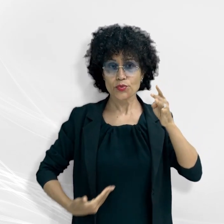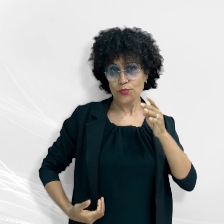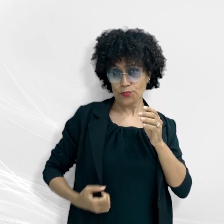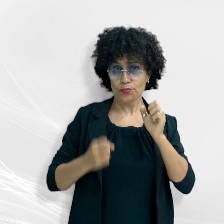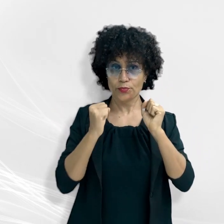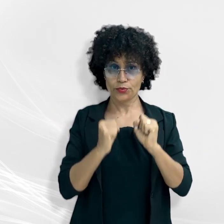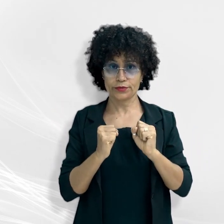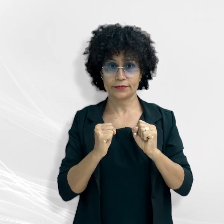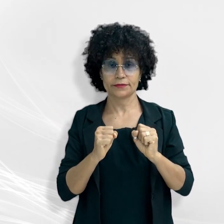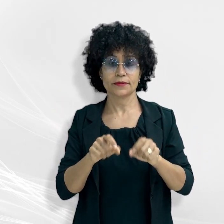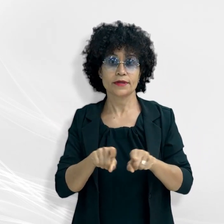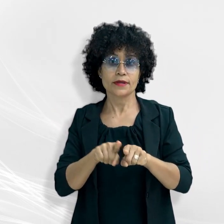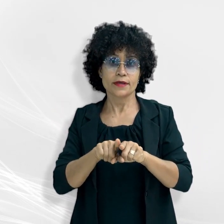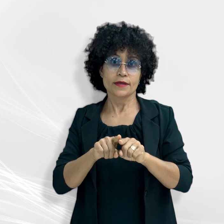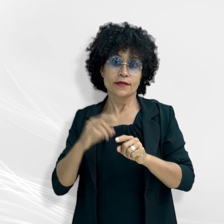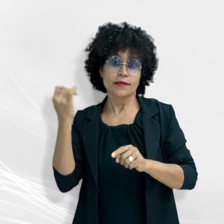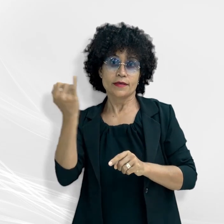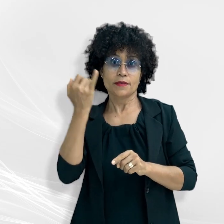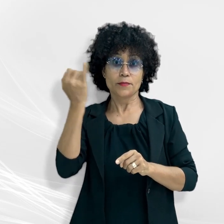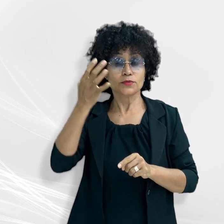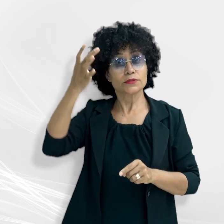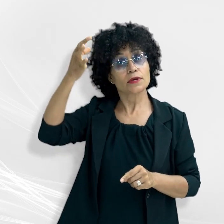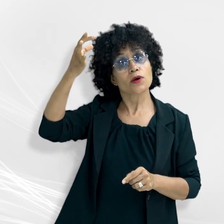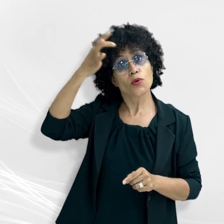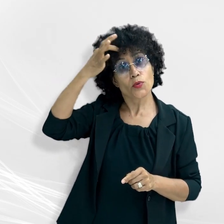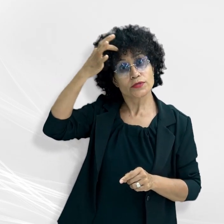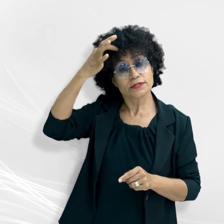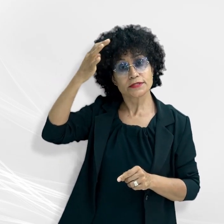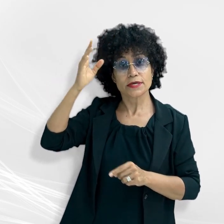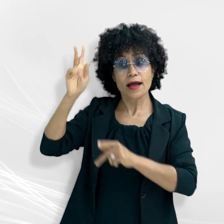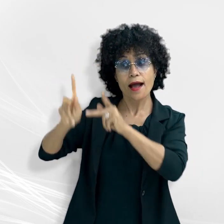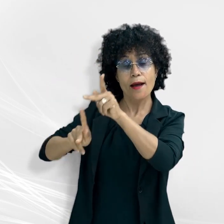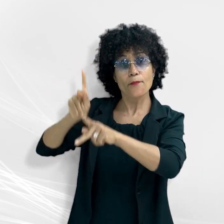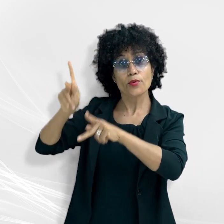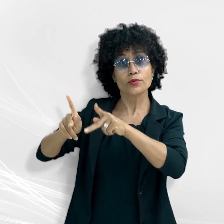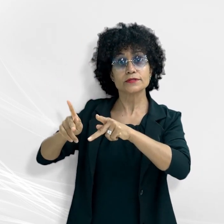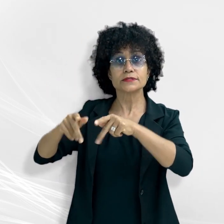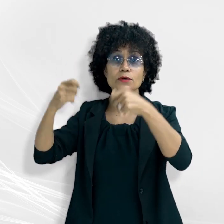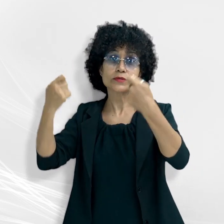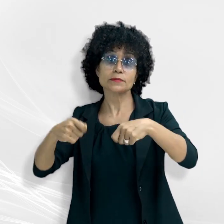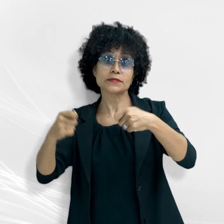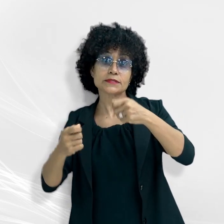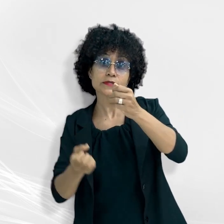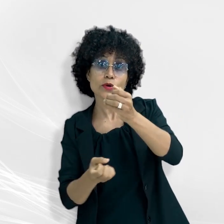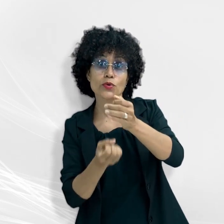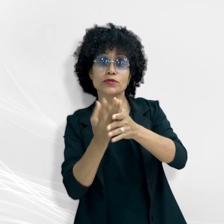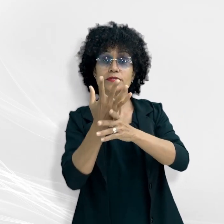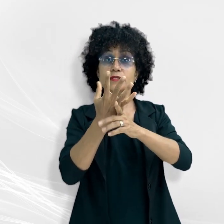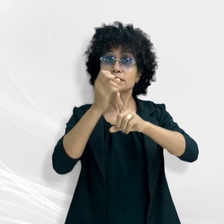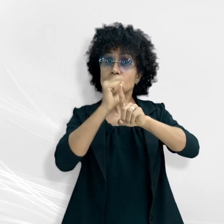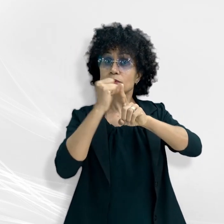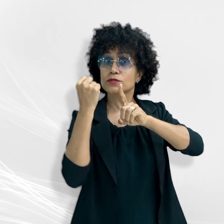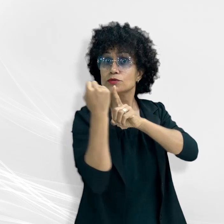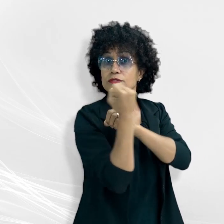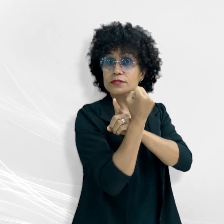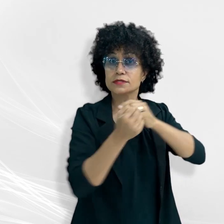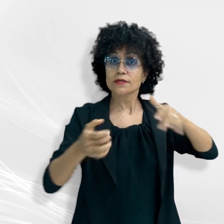dessa natureza são de suma importância para conscientizar a população sobre a necessidade de construção de uma sociedade inclusiva,